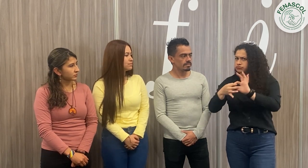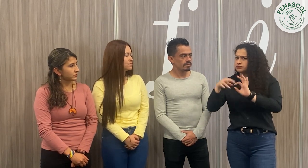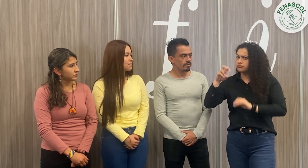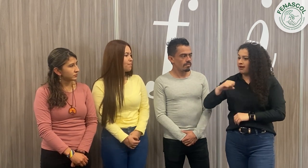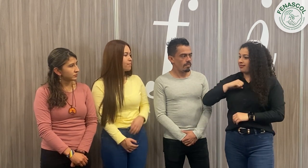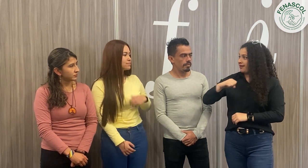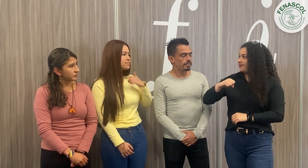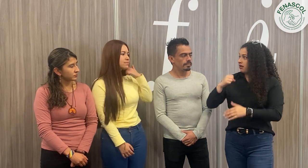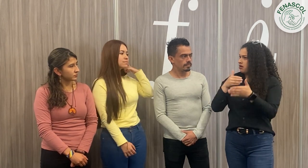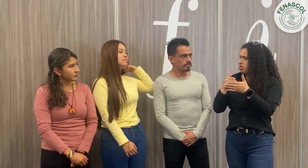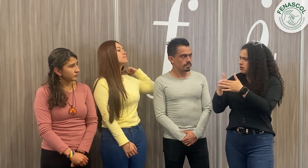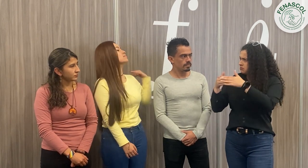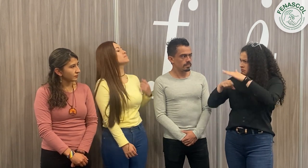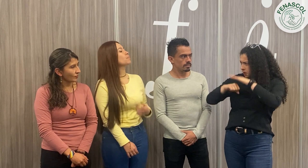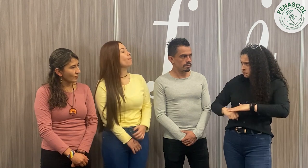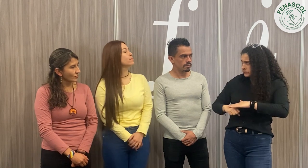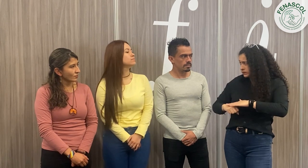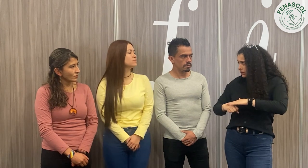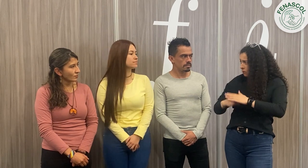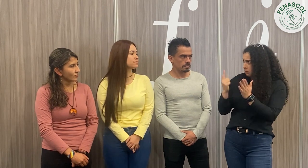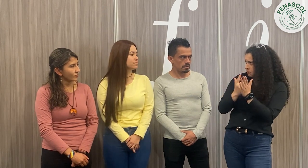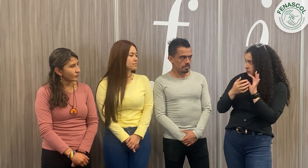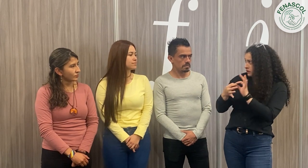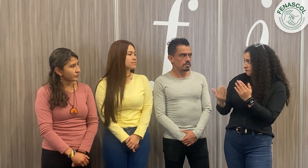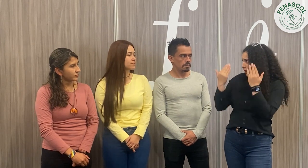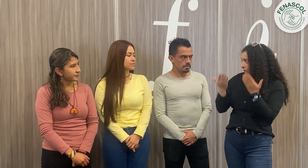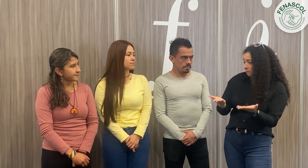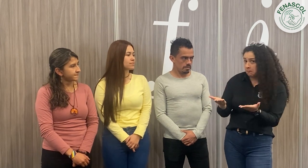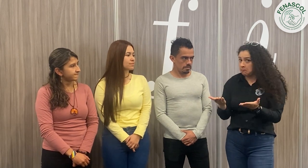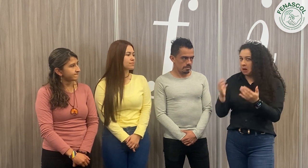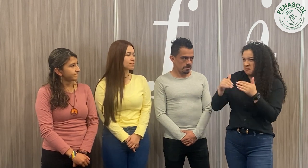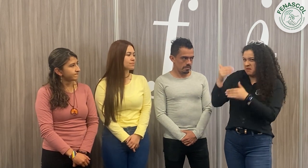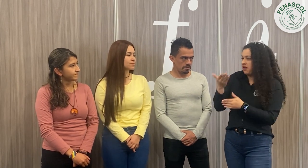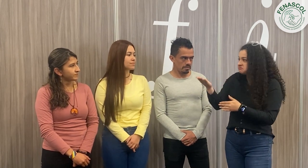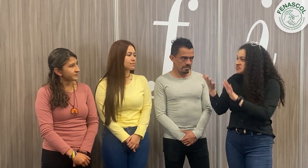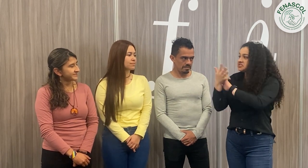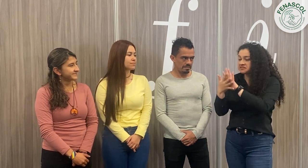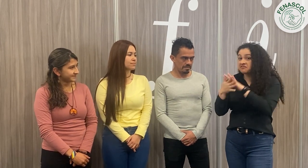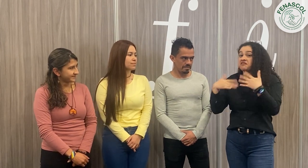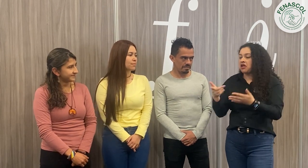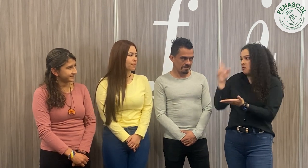¿Unido a la literatura? ¿Sin accesibilidad no hay derechos? Preséntense y denos su respuesta.